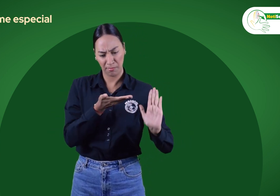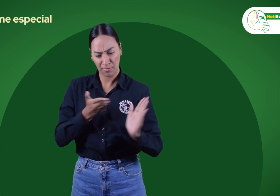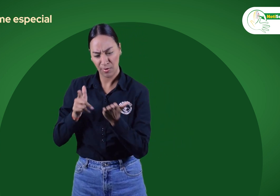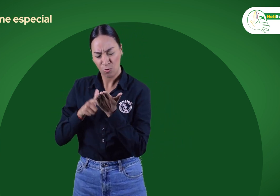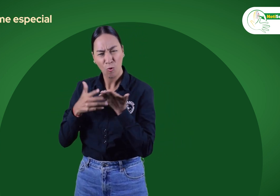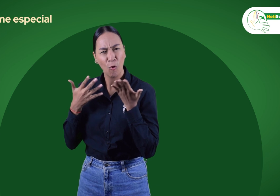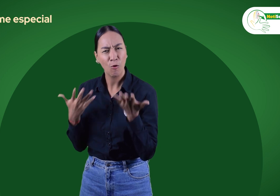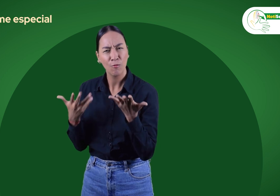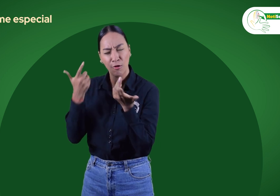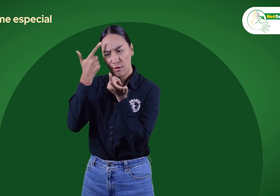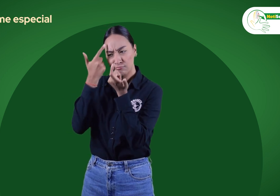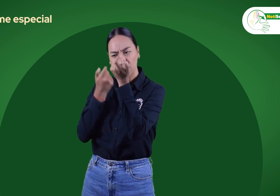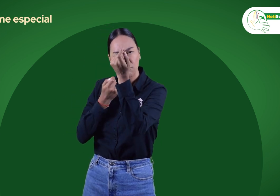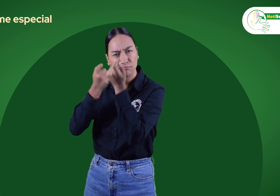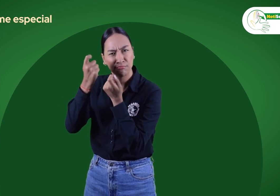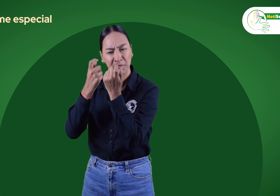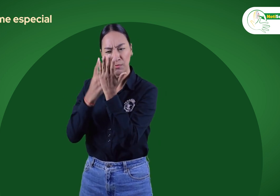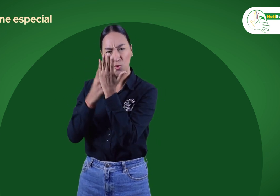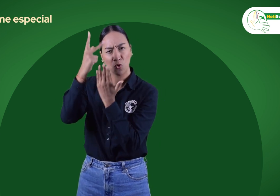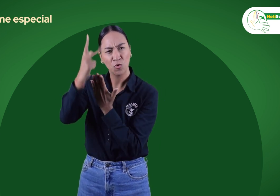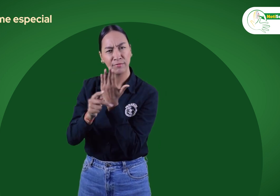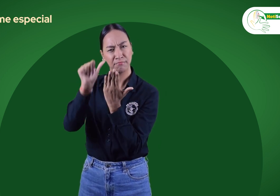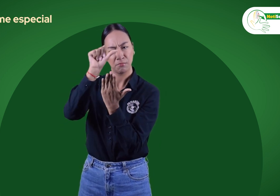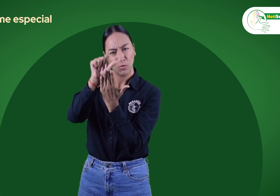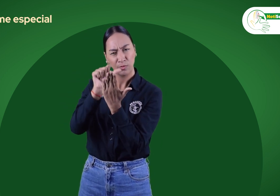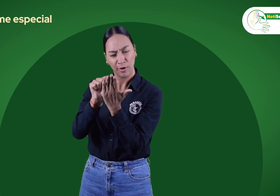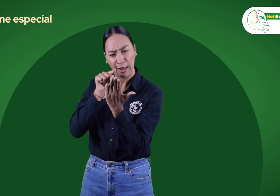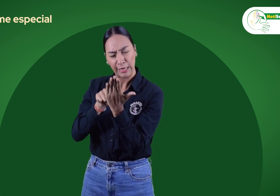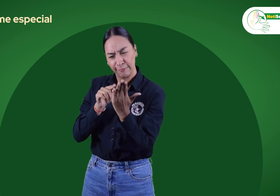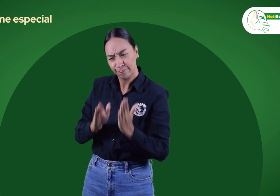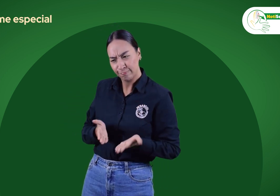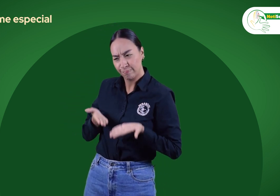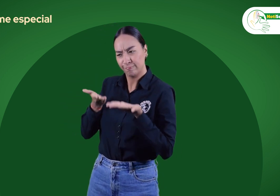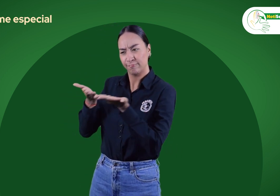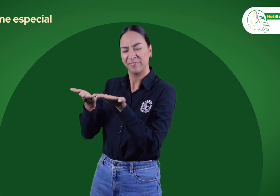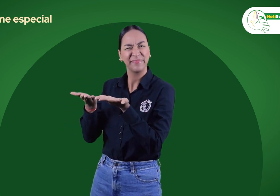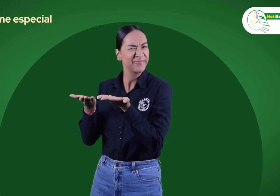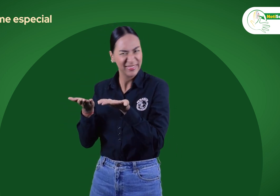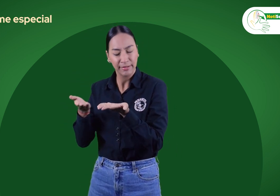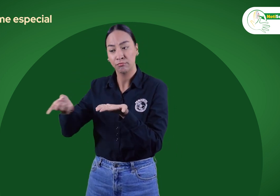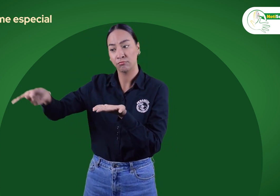en el Plan de Desarrollo para brindar una atención integral desde el enfoque de los derechos.